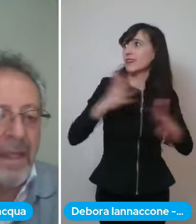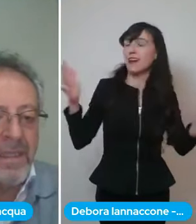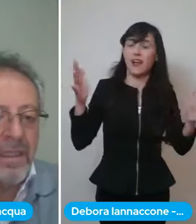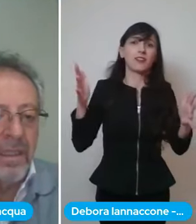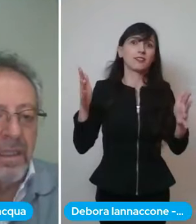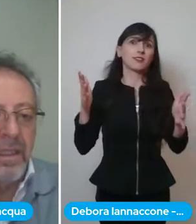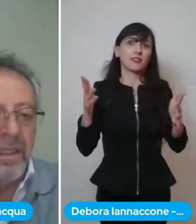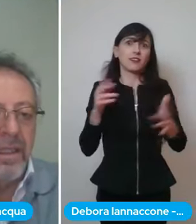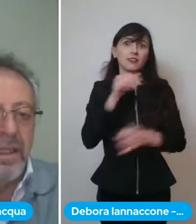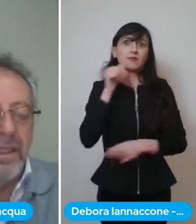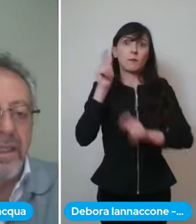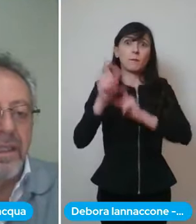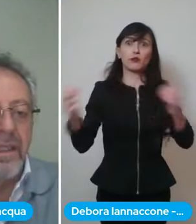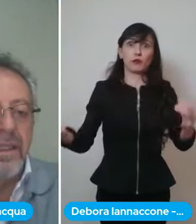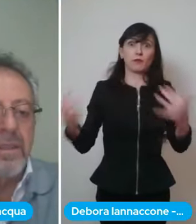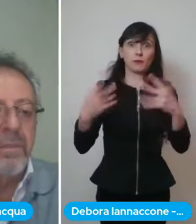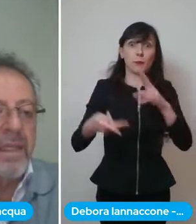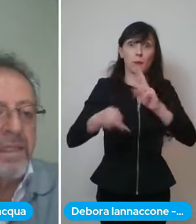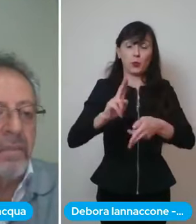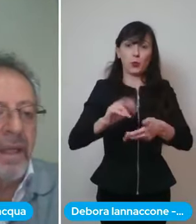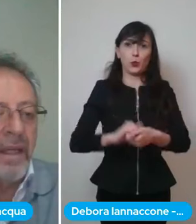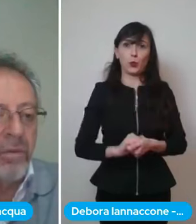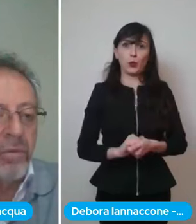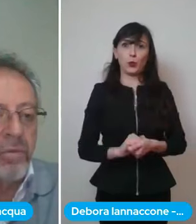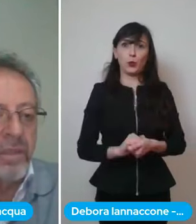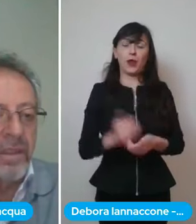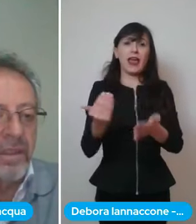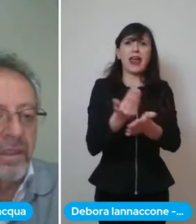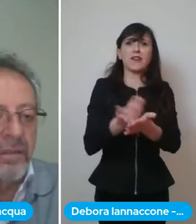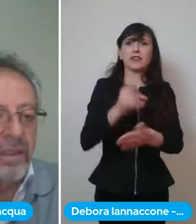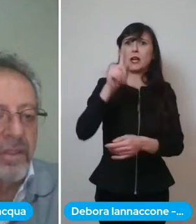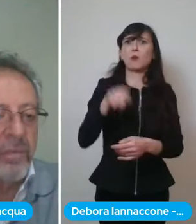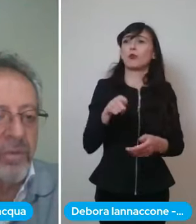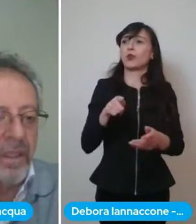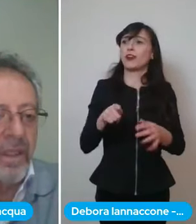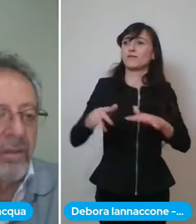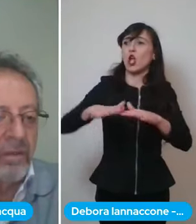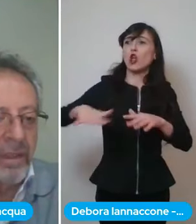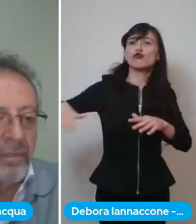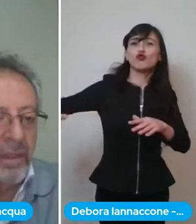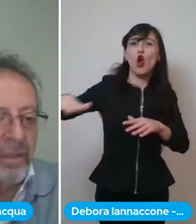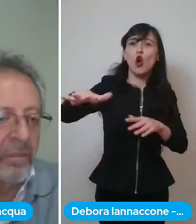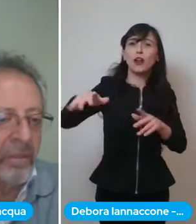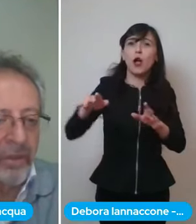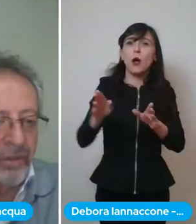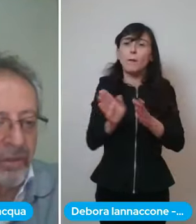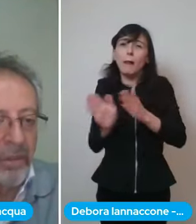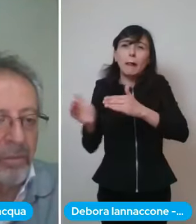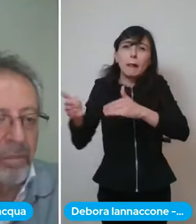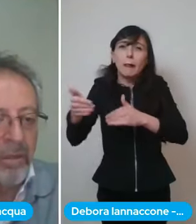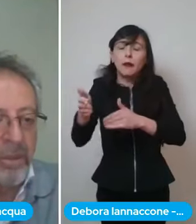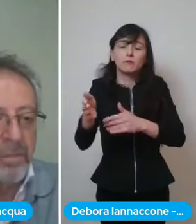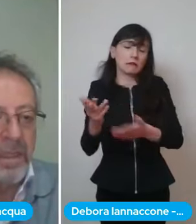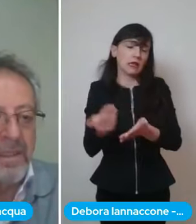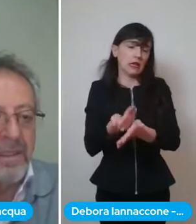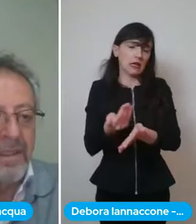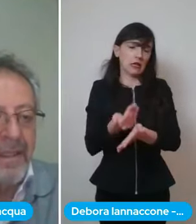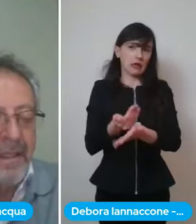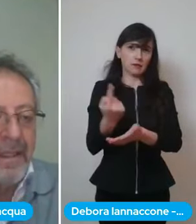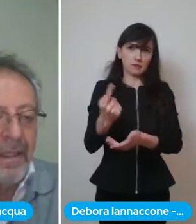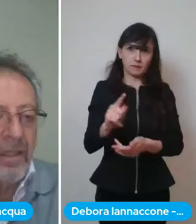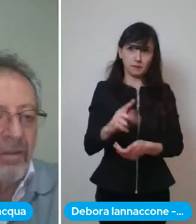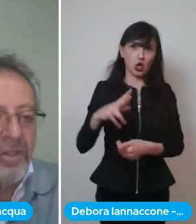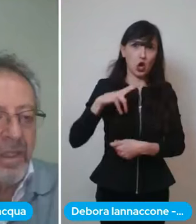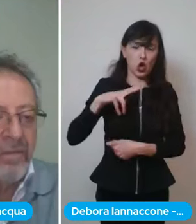sparpagliarsi in in in spazi magari angusti e quindi stiamo cercando veramente abbiamo individuato un paio di spazi